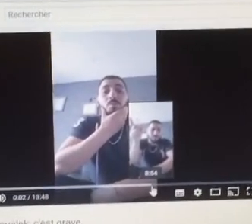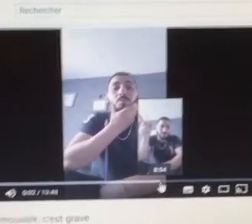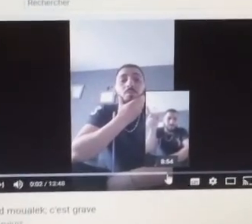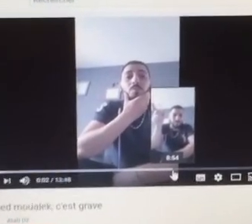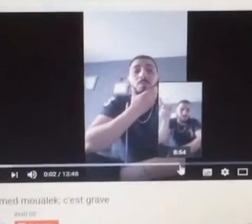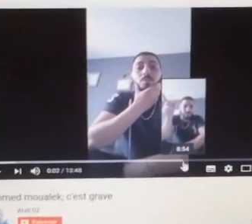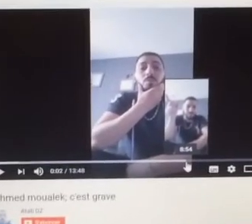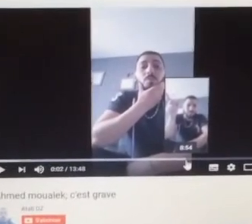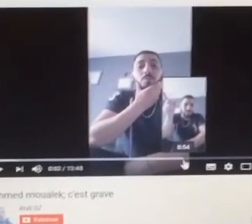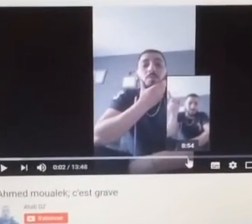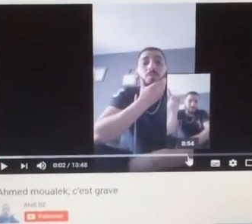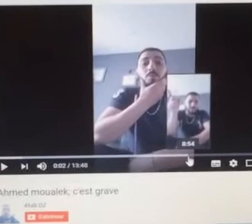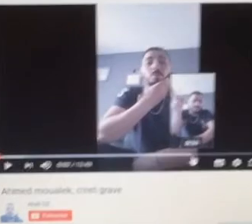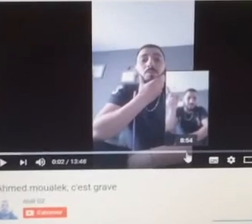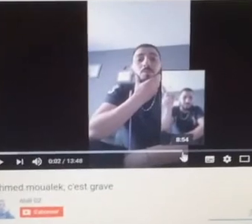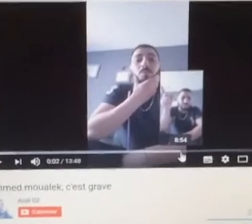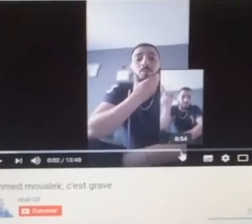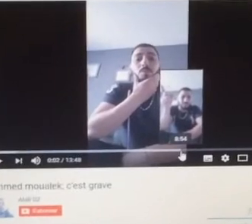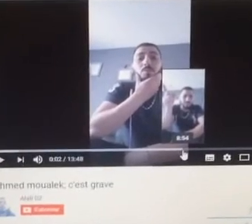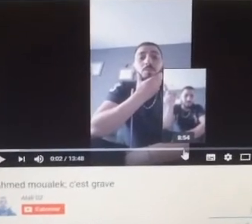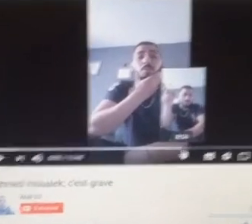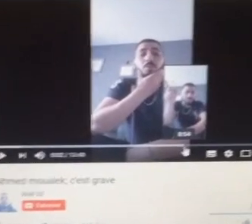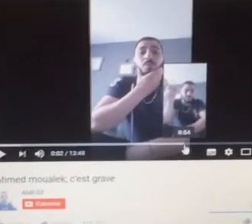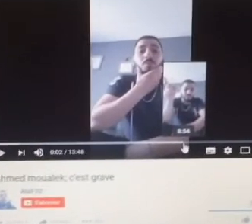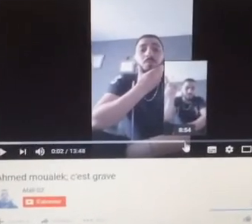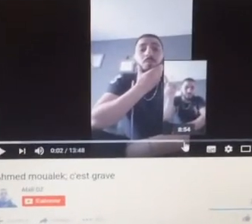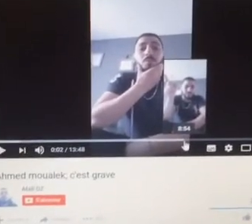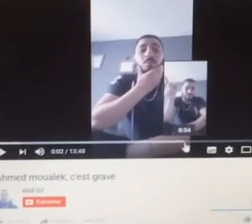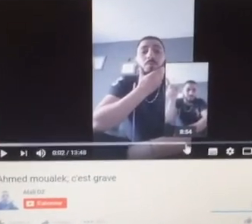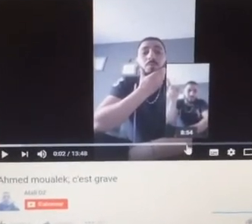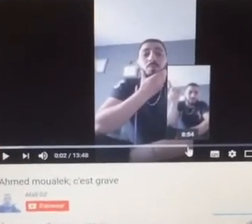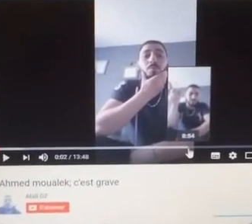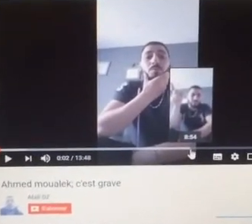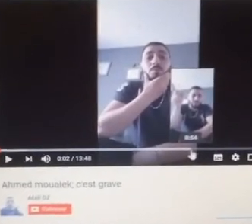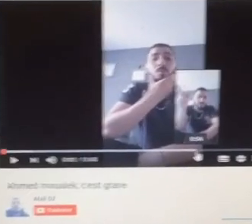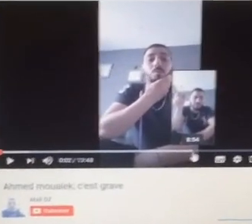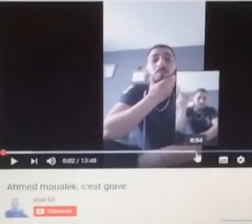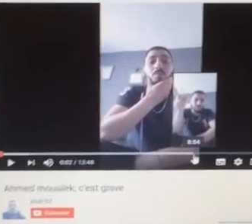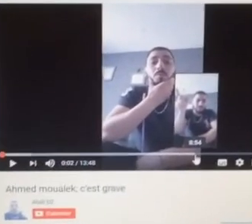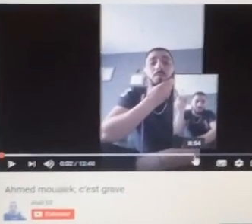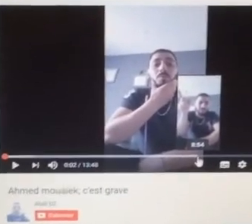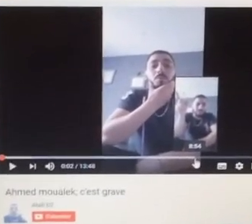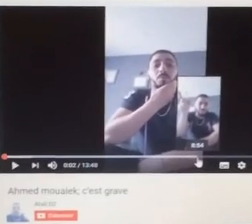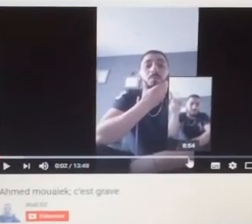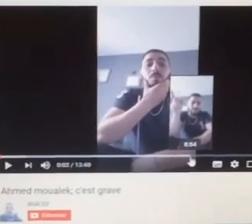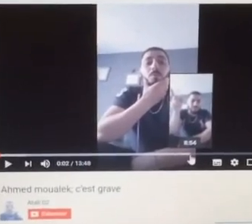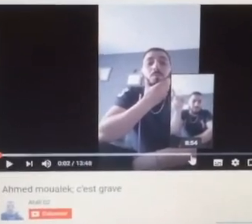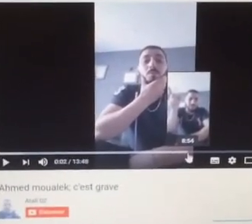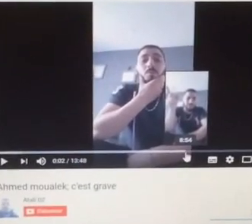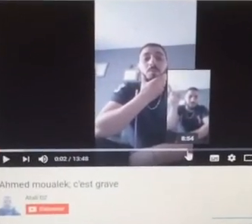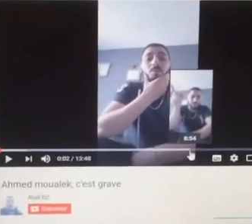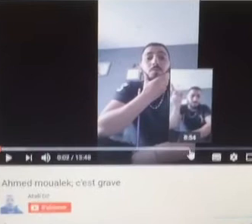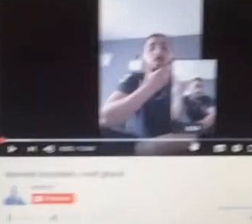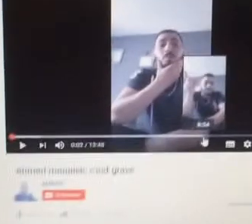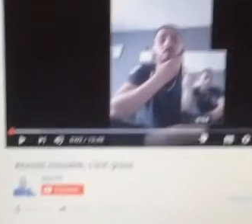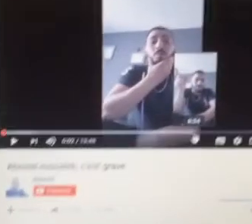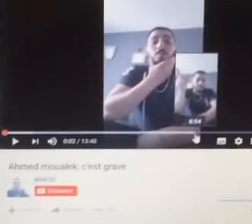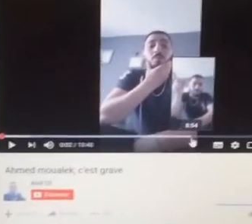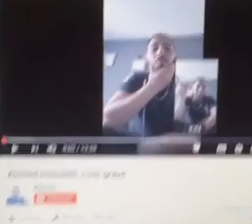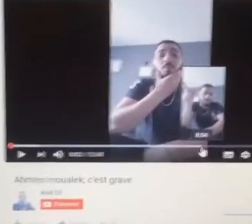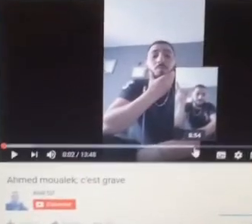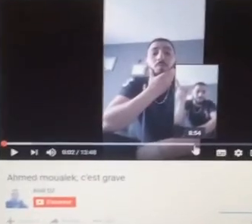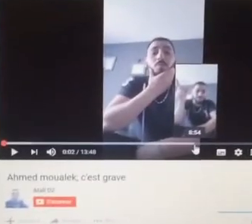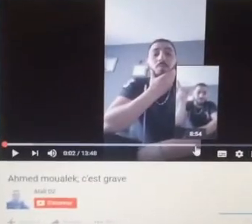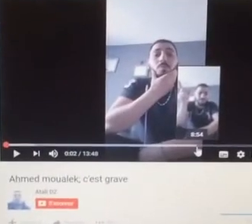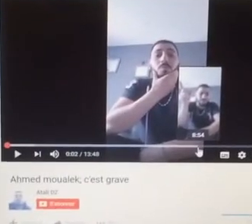bon, j'étais resté un petit peu sur Malek, donc moi je suis un monomaniaque de Malek en ce moment et donc je suis